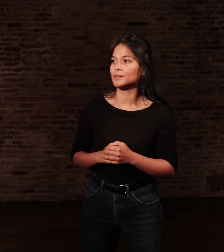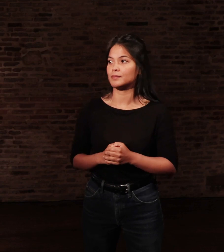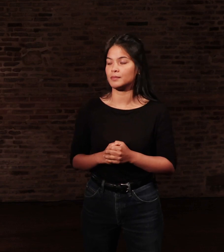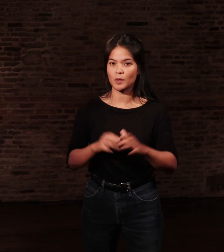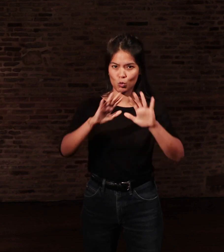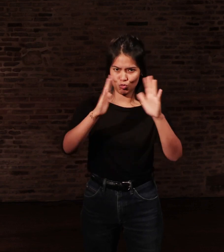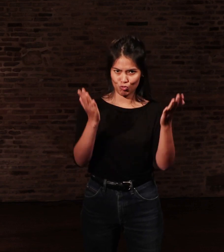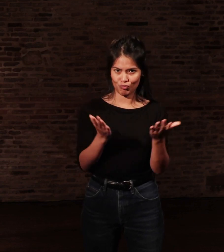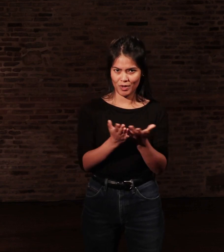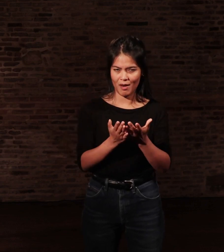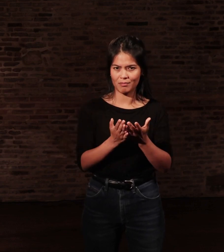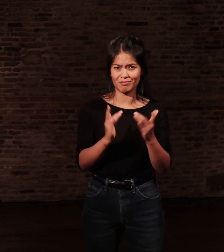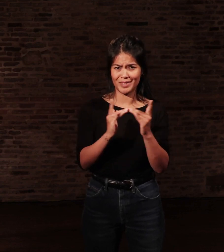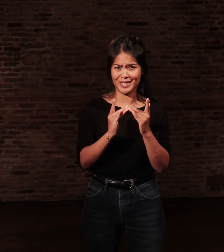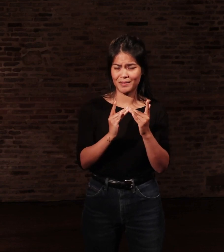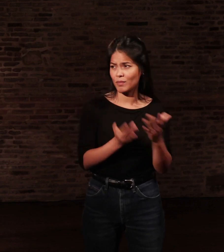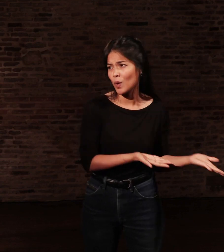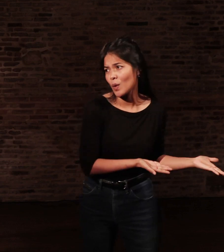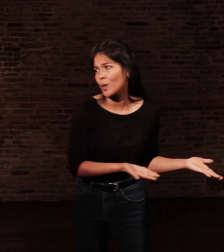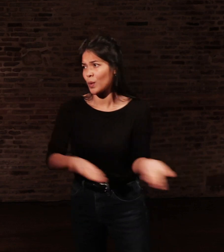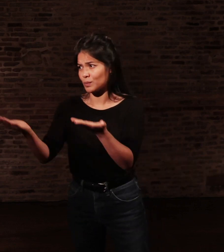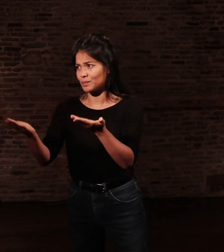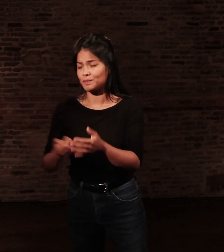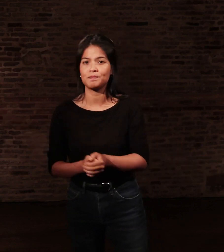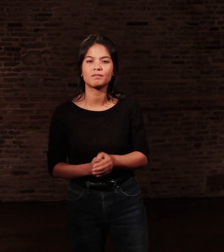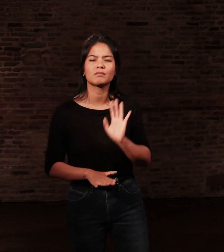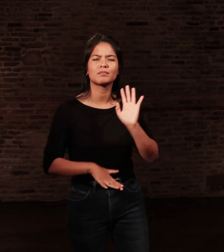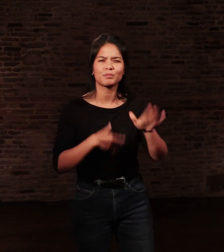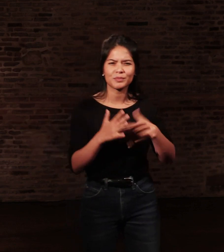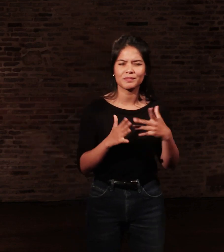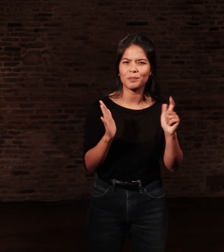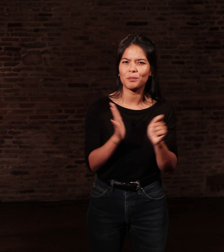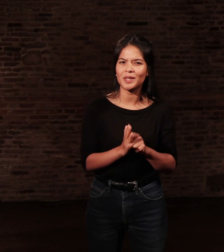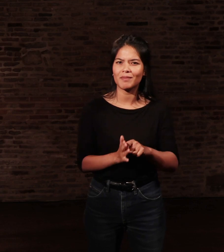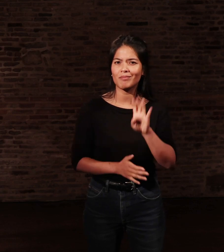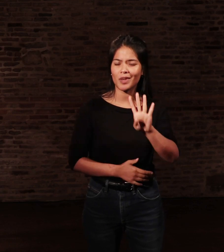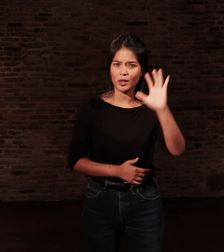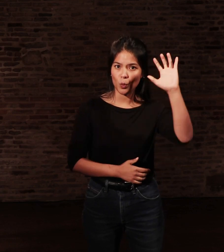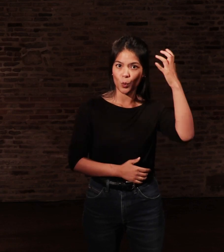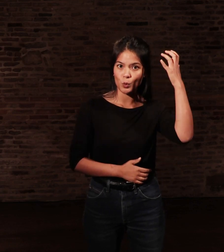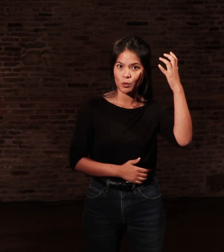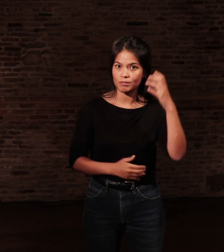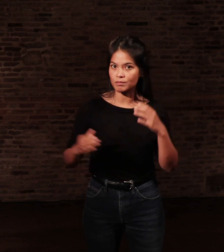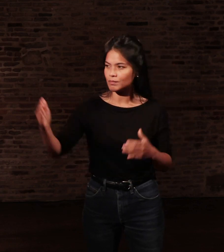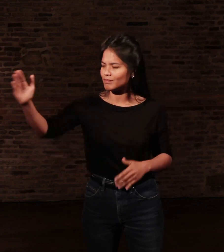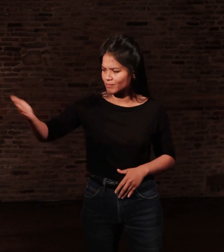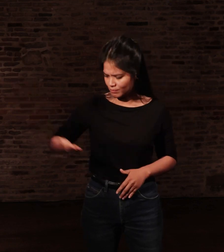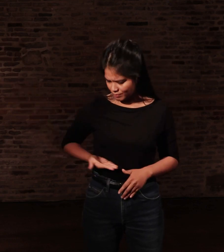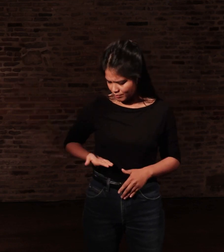Il accusa réception le 4 août. « Votre lit est confortable.